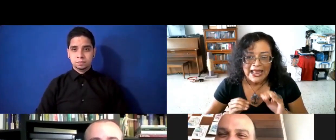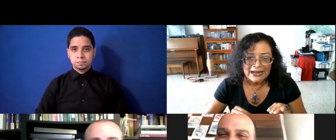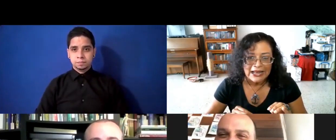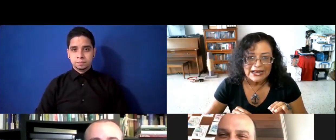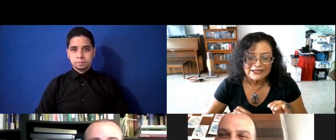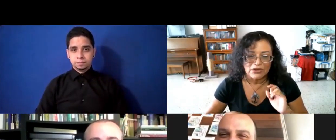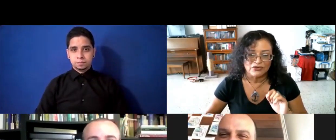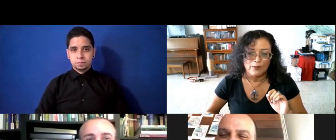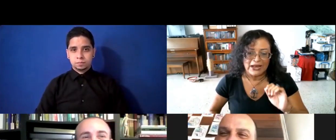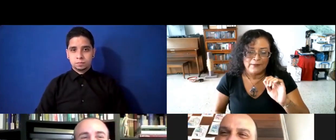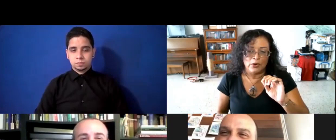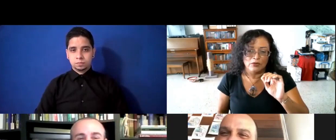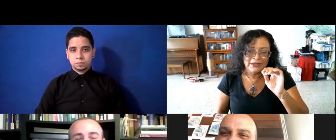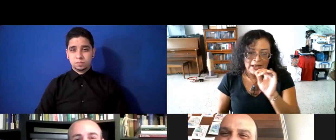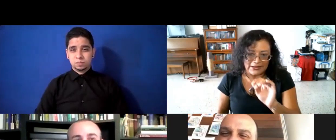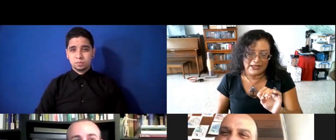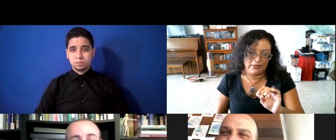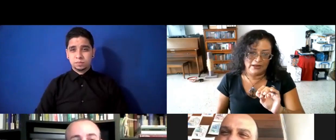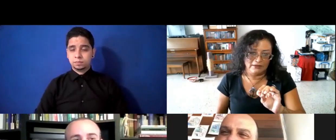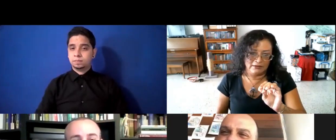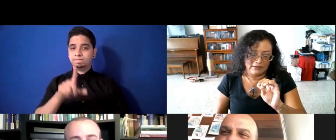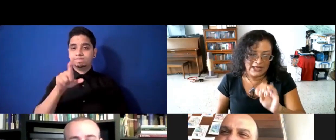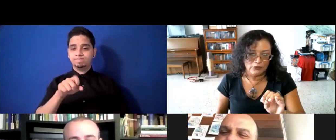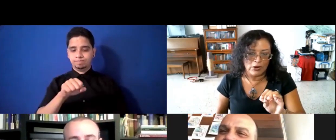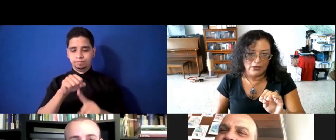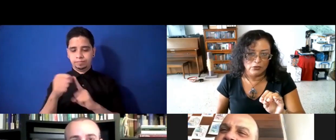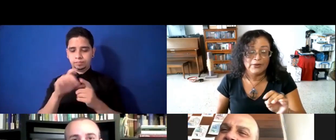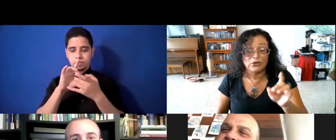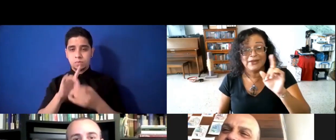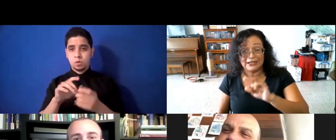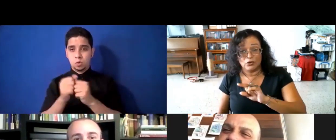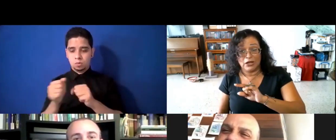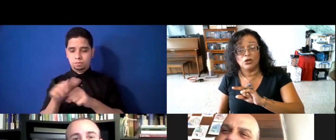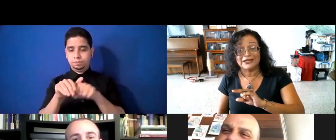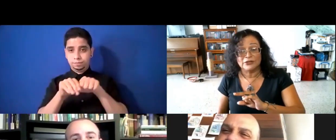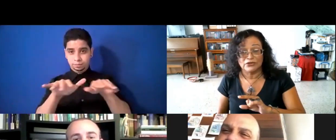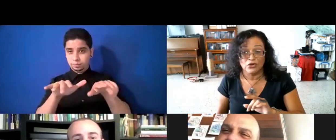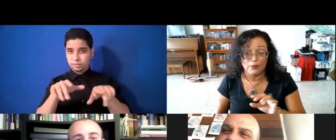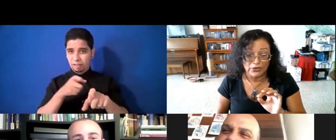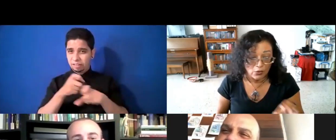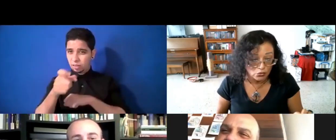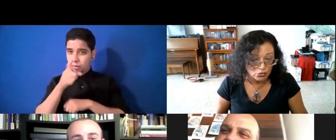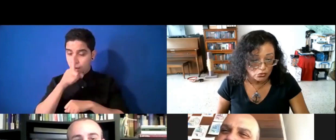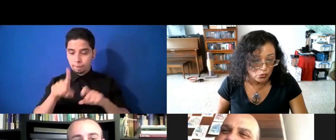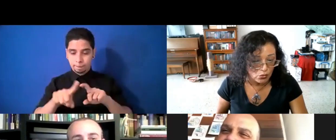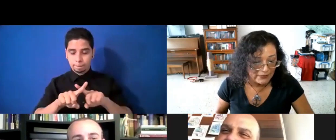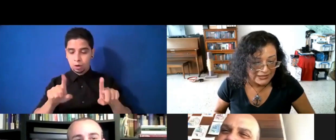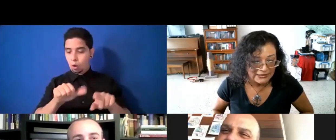En la situación, por ejemplo, de la pandemia te ha tocado, pero también te han tocado otras situaciones, porque justo tú abriste